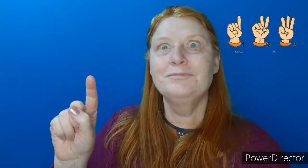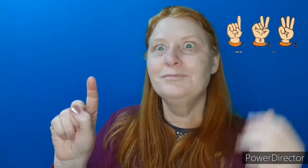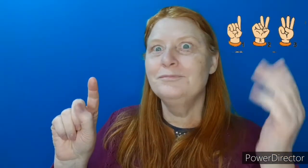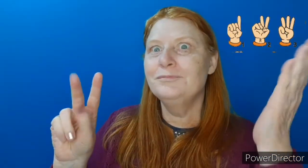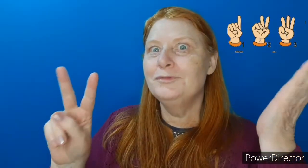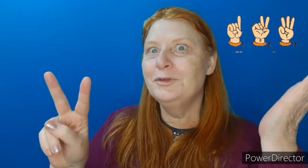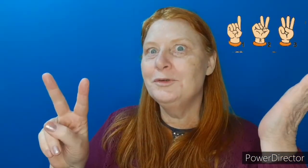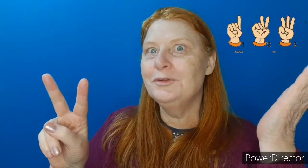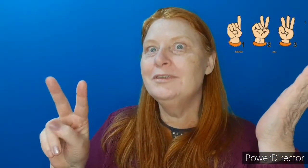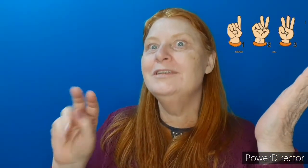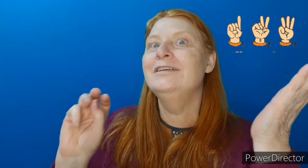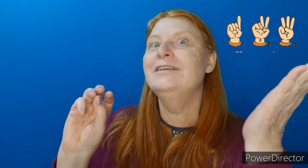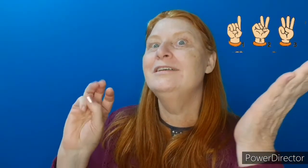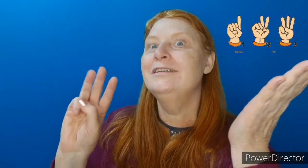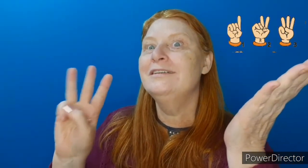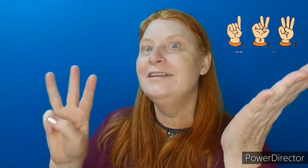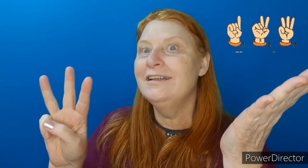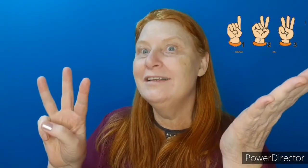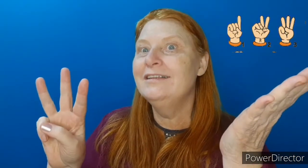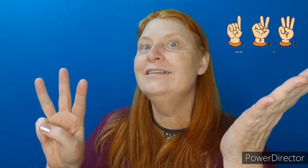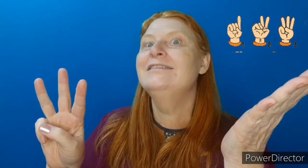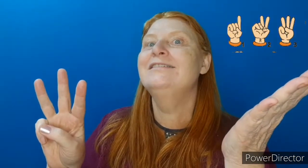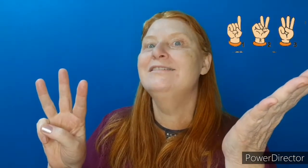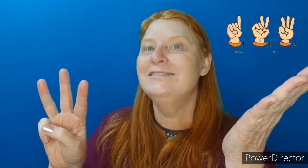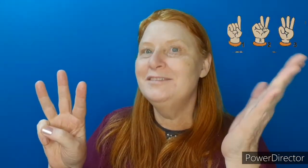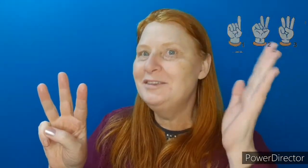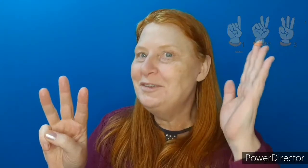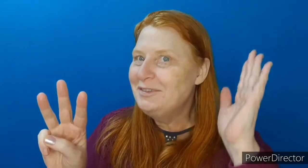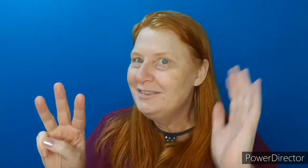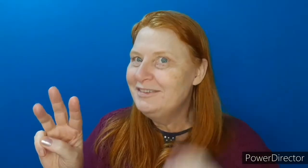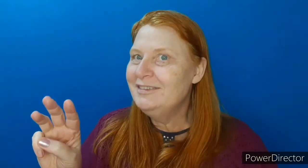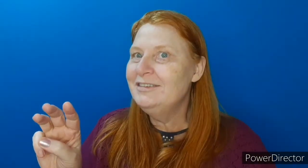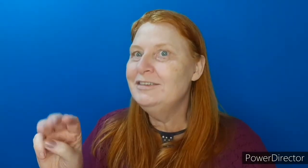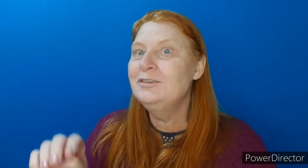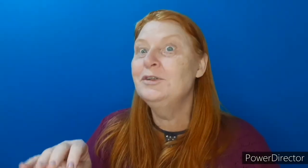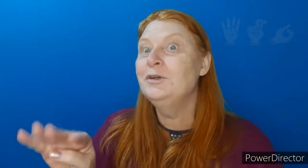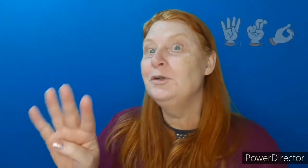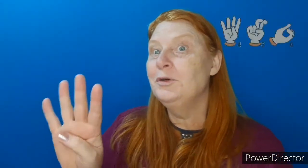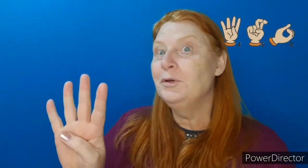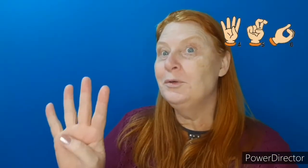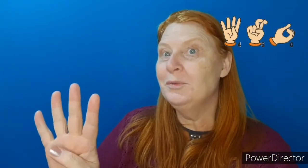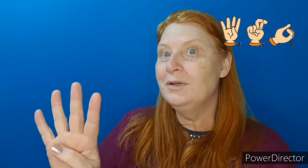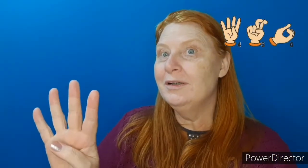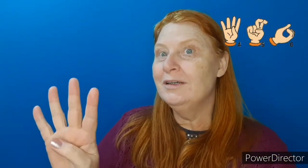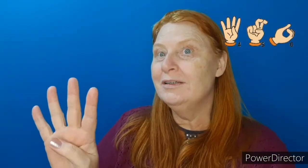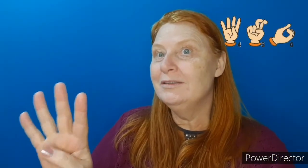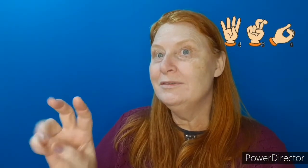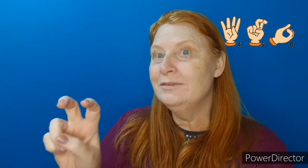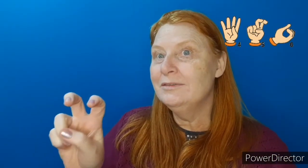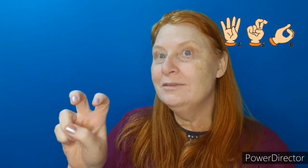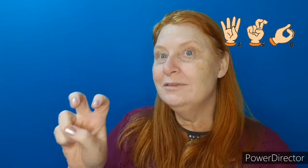Um, dois, três, dezinhos, quatro,